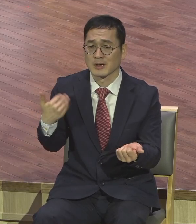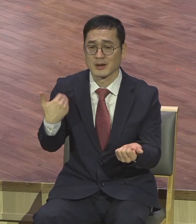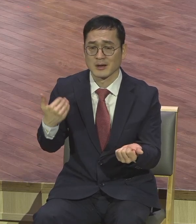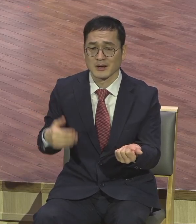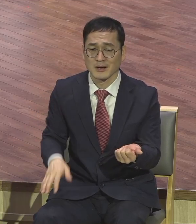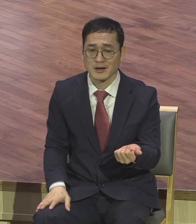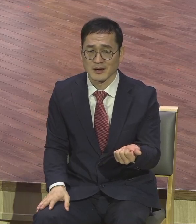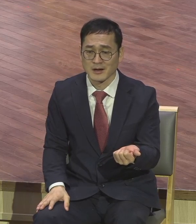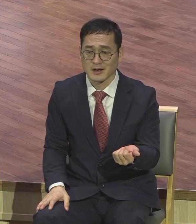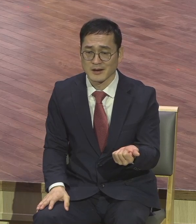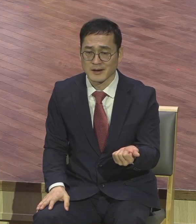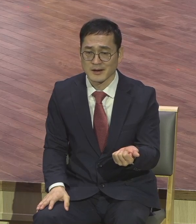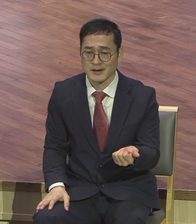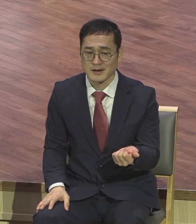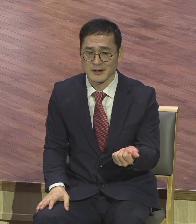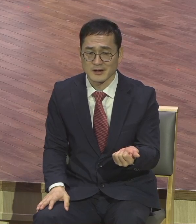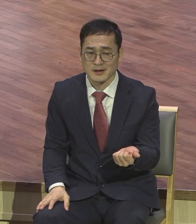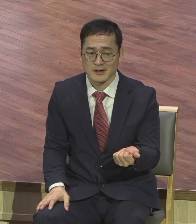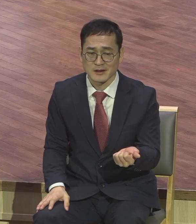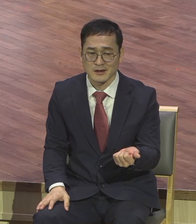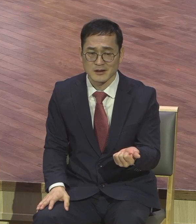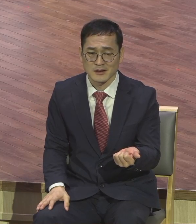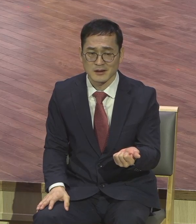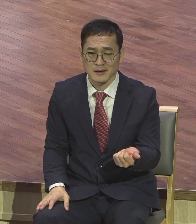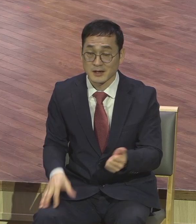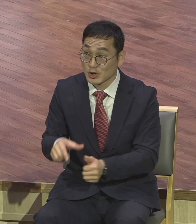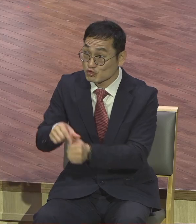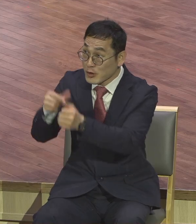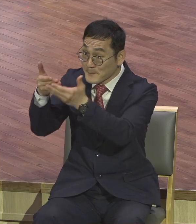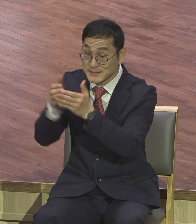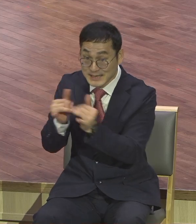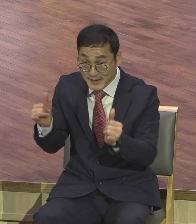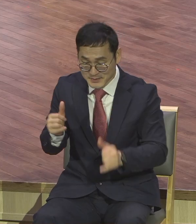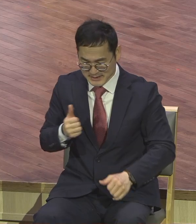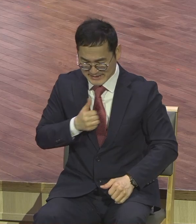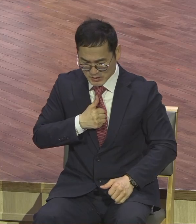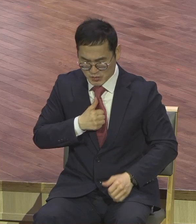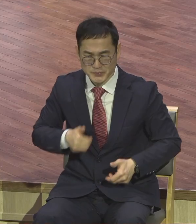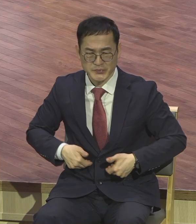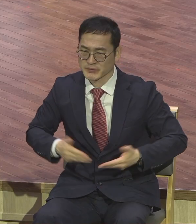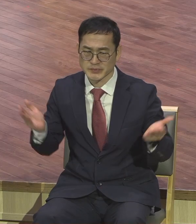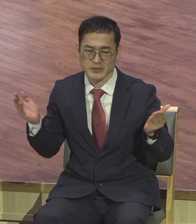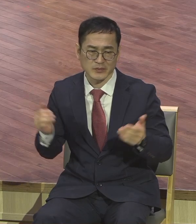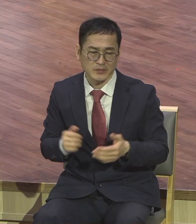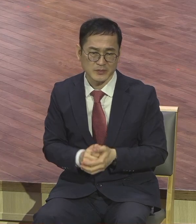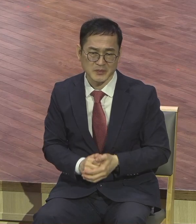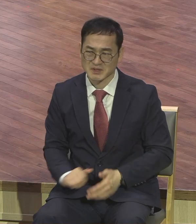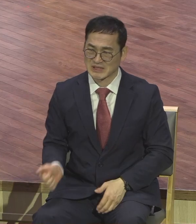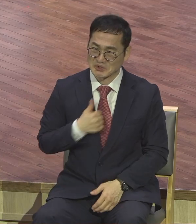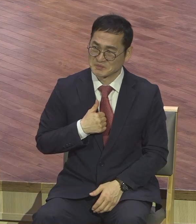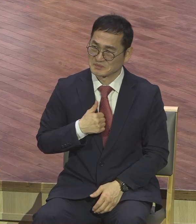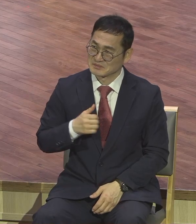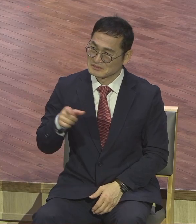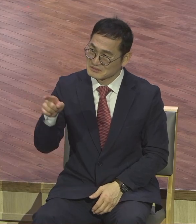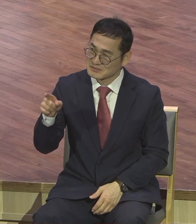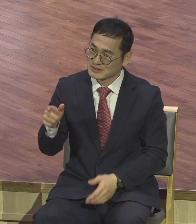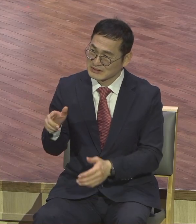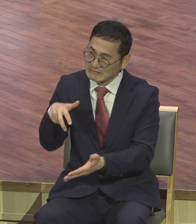구원받은 하나님의 자녀는요. 자존심이 없어야 돼요. 뭔 자존심을 셉니까? 자존심을 건드리면 못